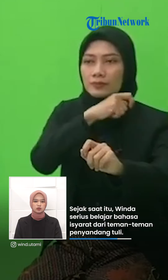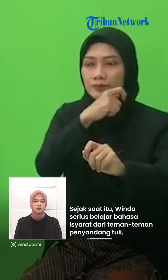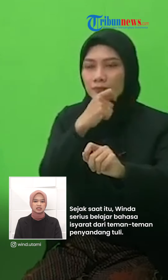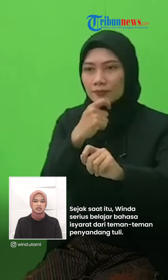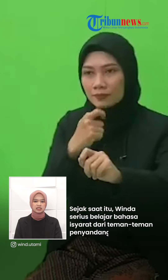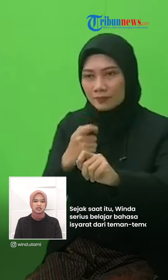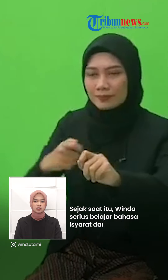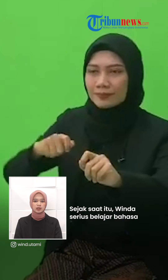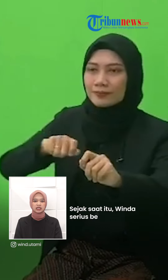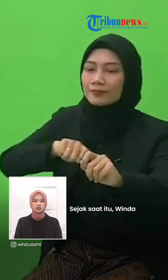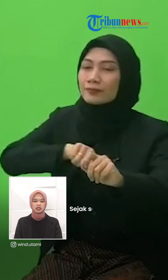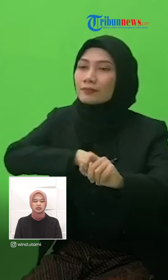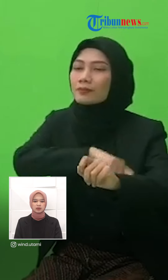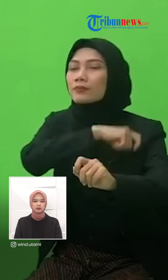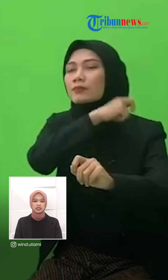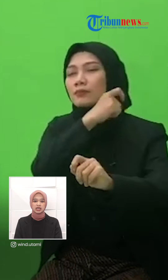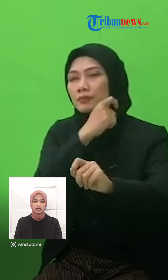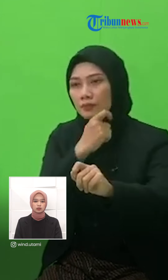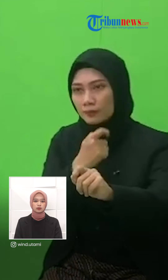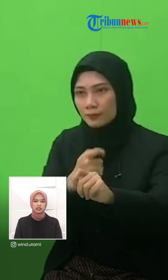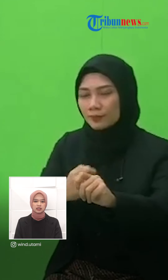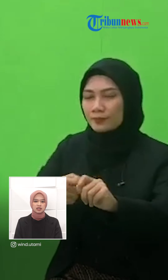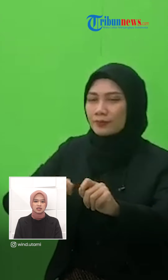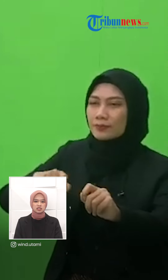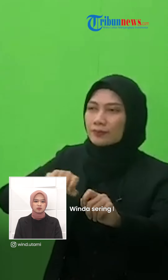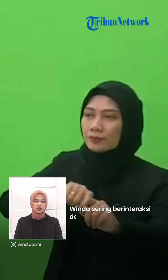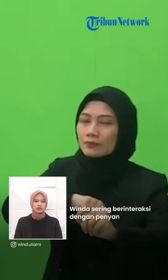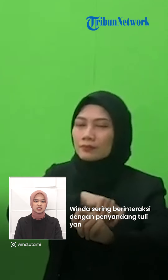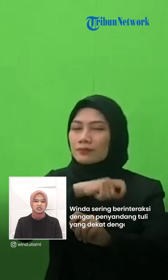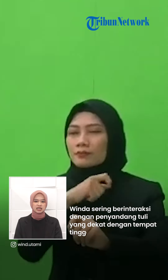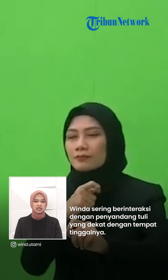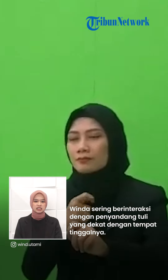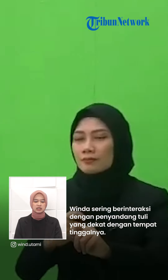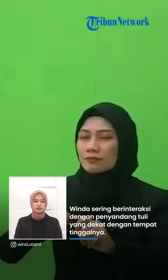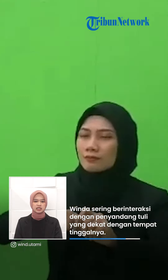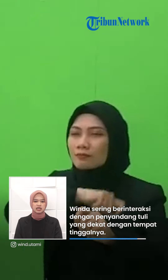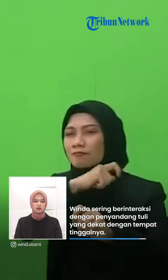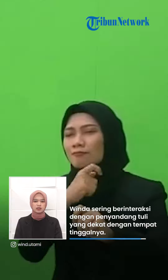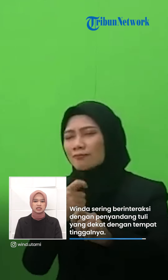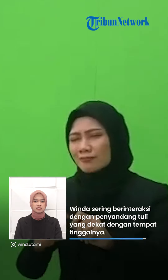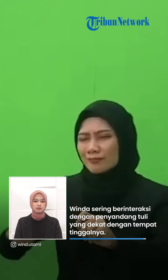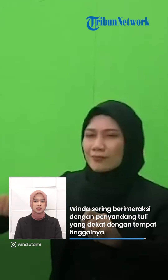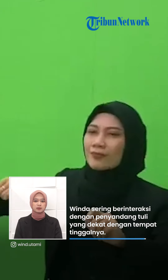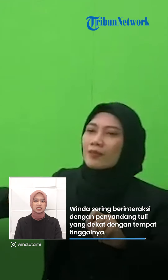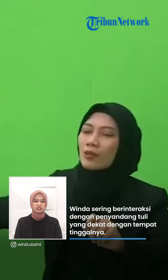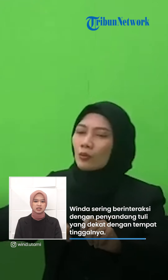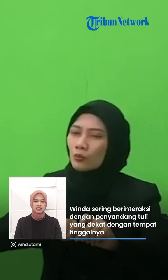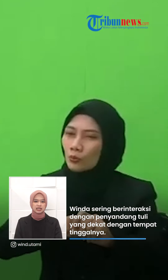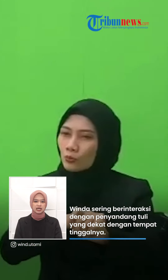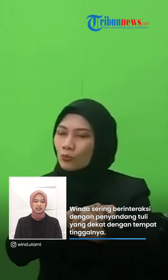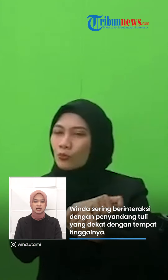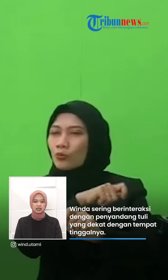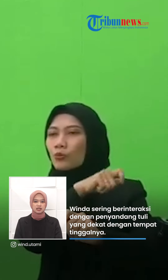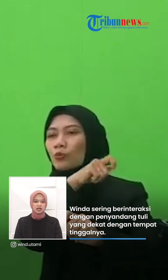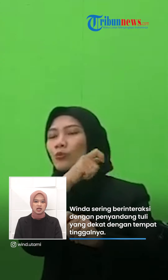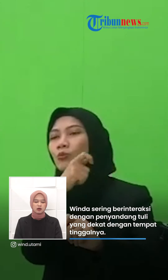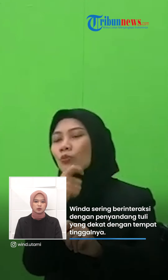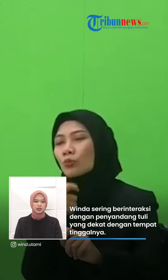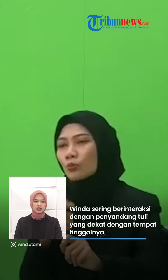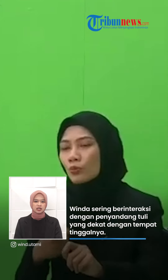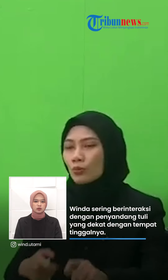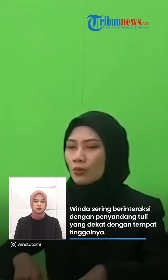menjadi juru bahasa isyarat bagi teman-teman penyandang tuli Sembari menyelesaikan skripsinya, Winda sempat bekerja di Jakarta